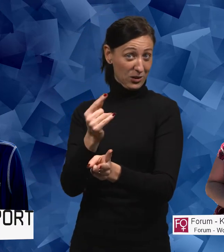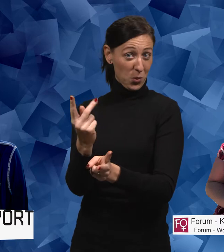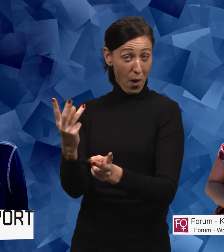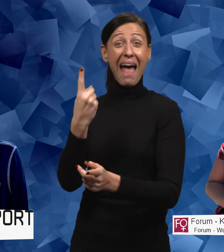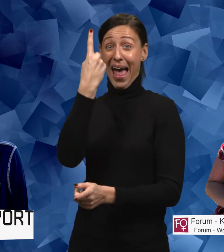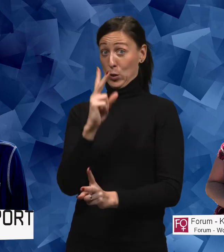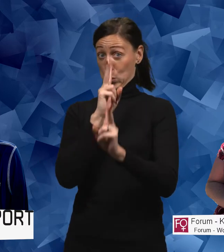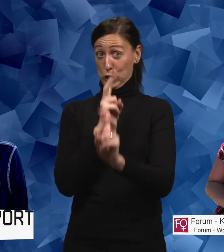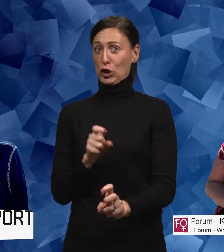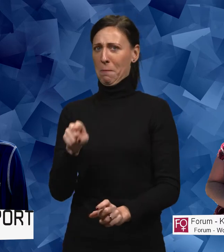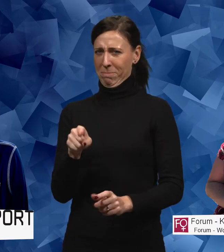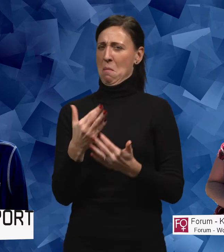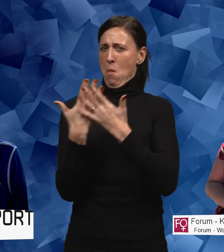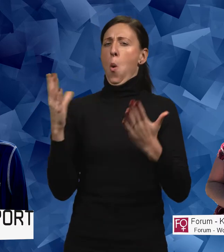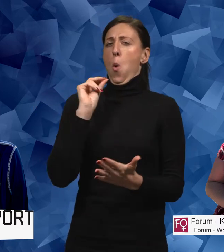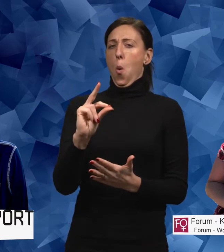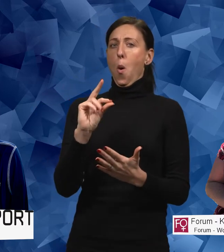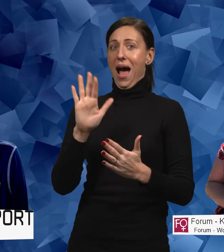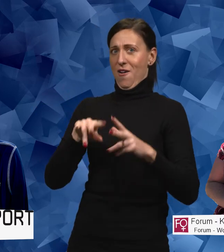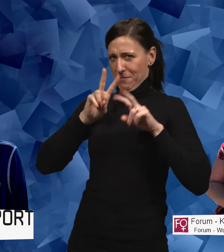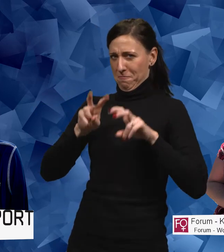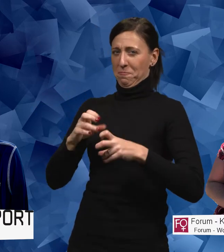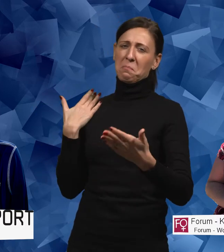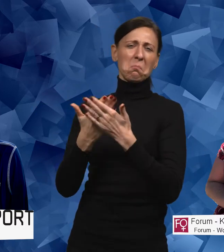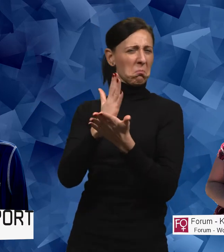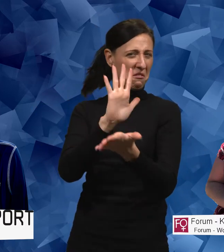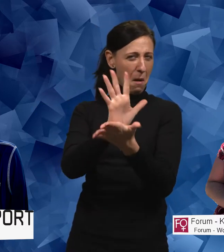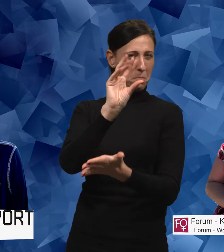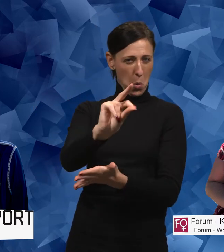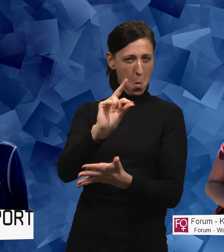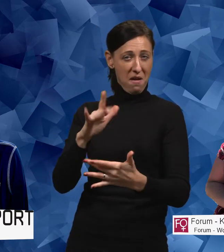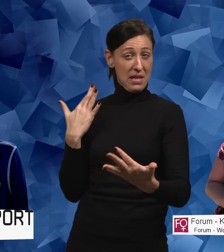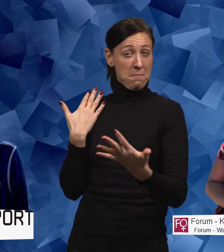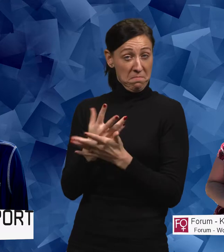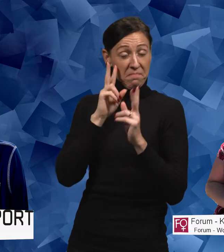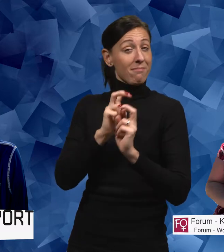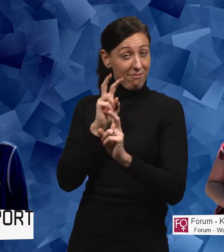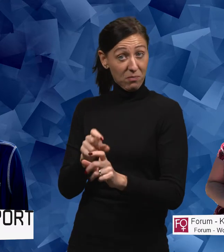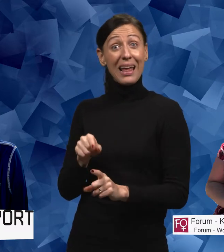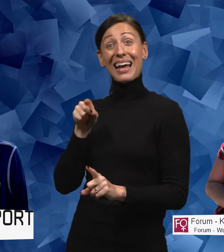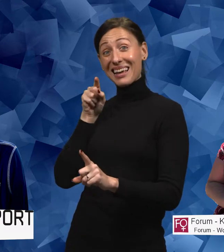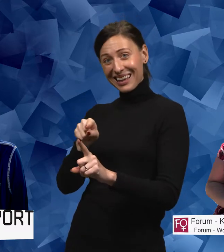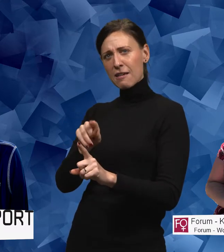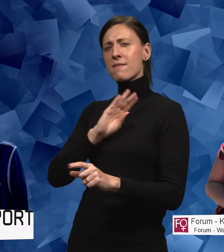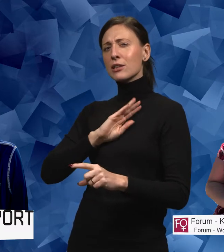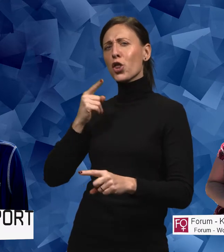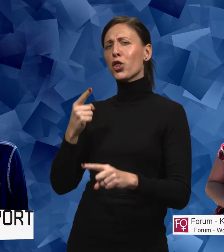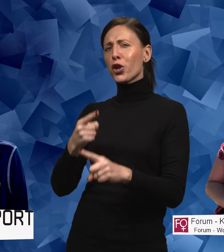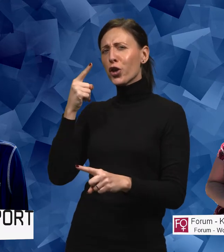En undersökning nu har den ganska många år på nacken. Den är kanske 15 år. Men där var det väldigt tydligt